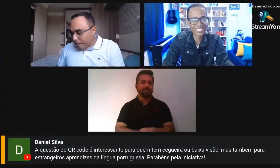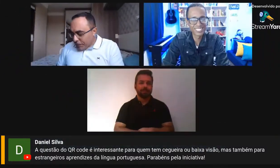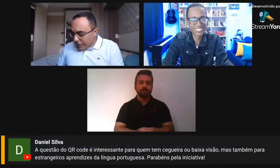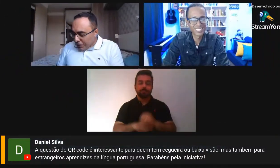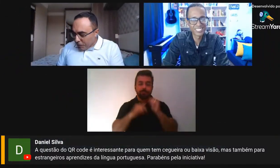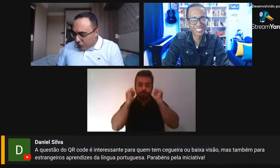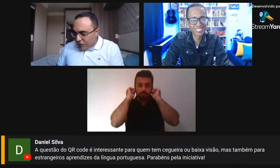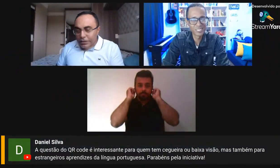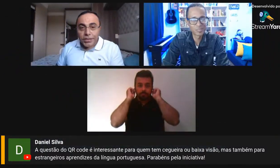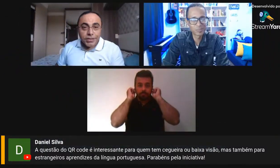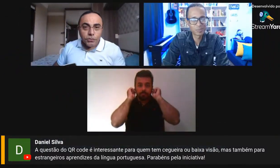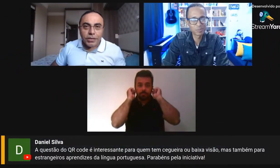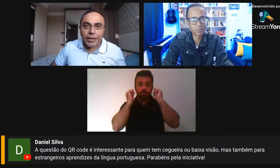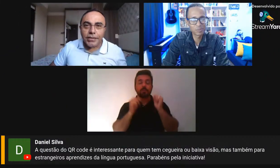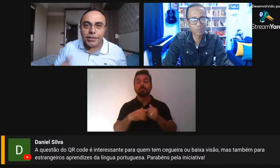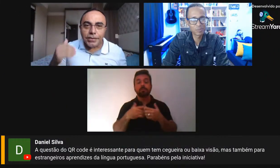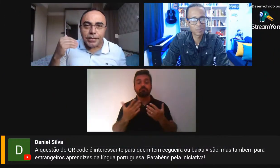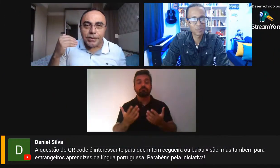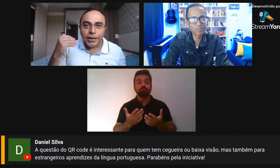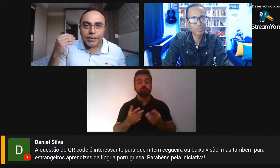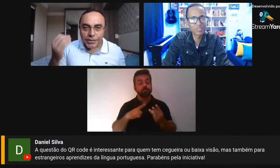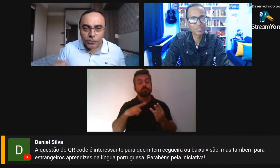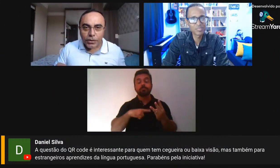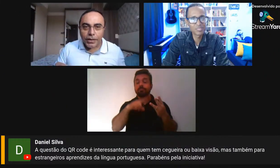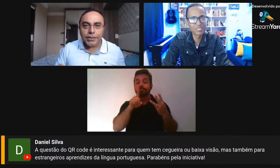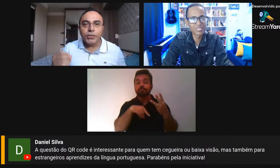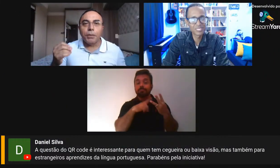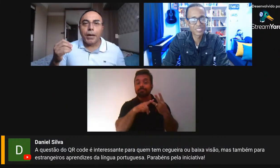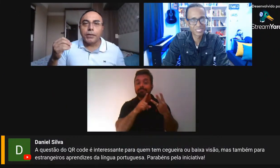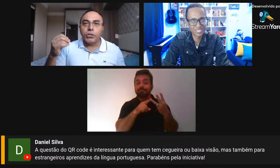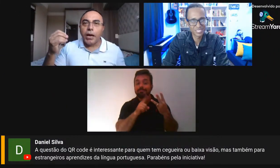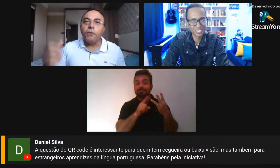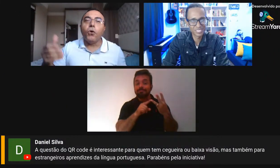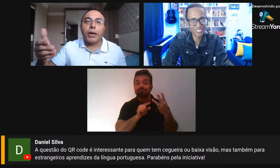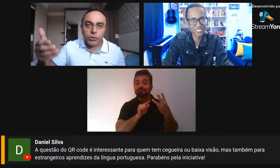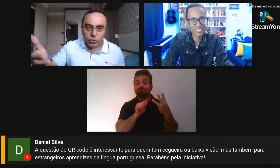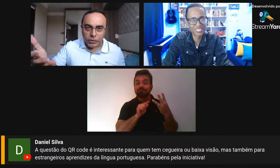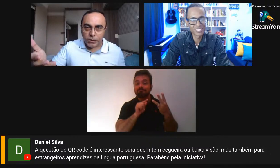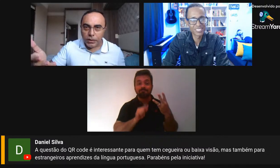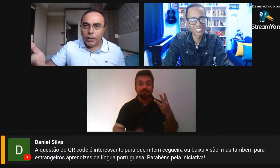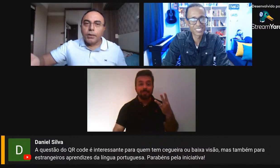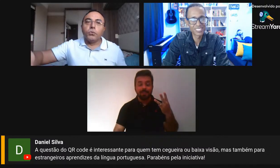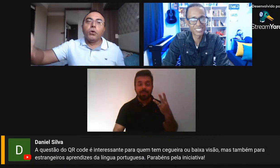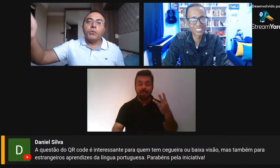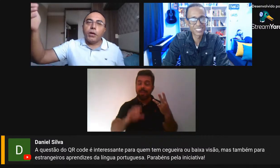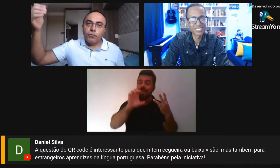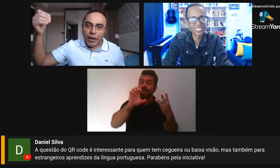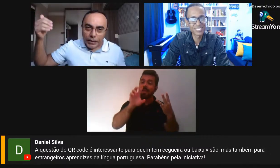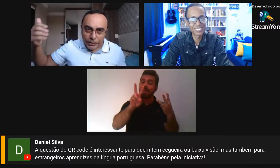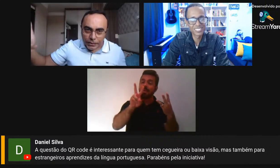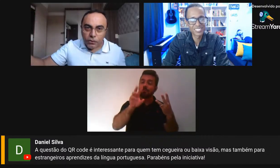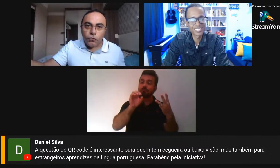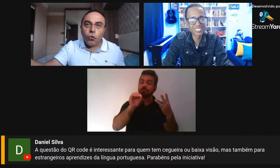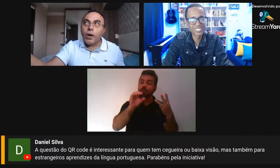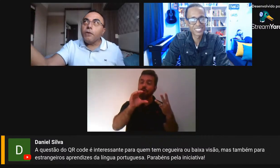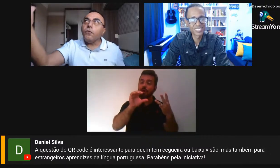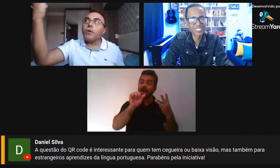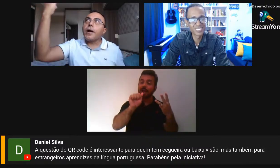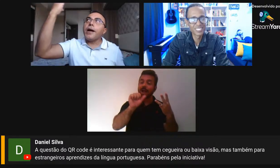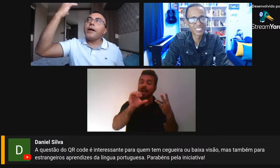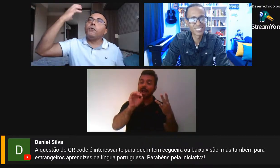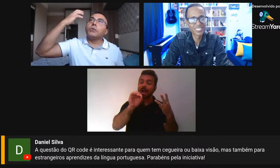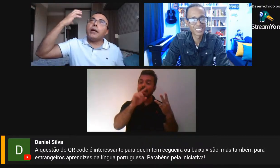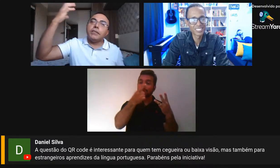e daí pra frente a sessão 3, a sessão 3 é chamada de evocações. O nome já fala, né, eu vou